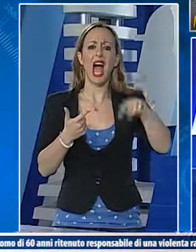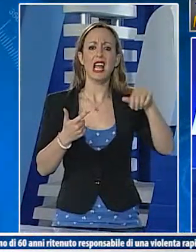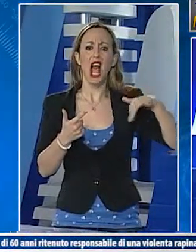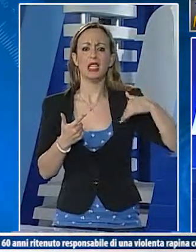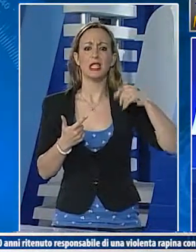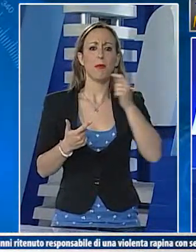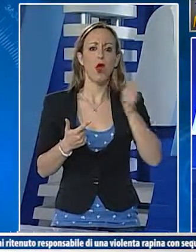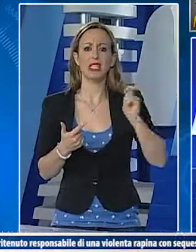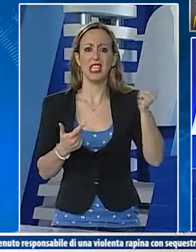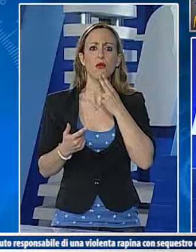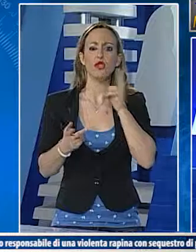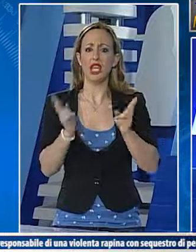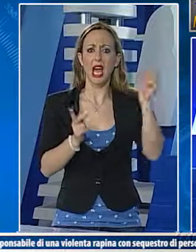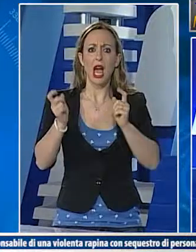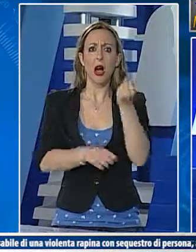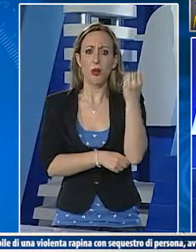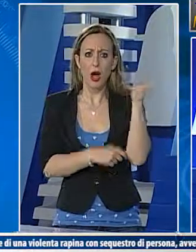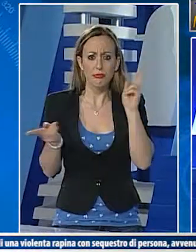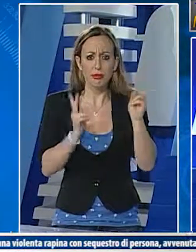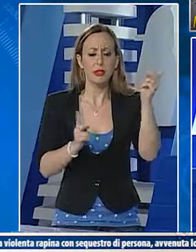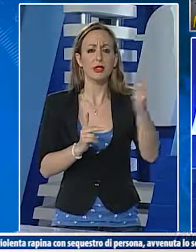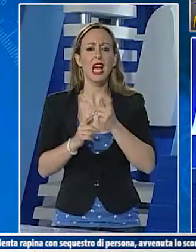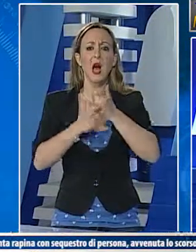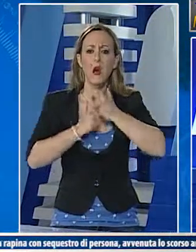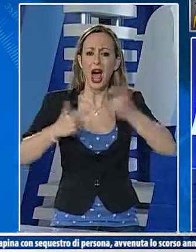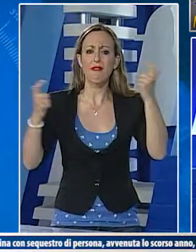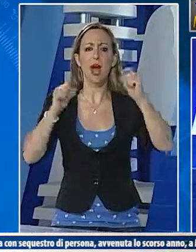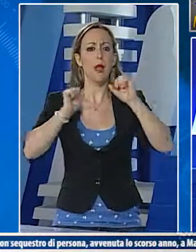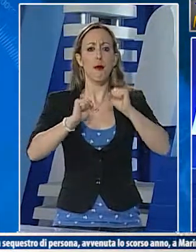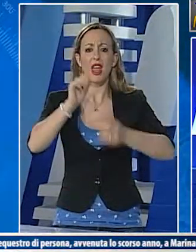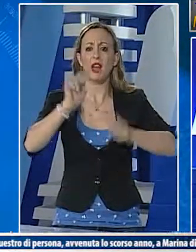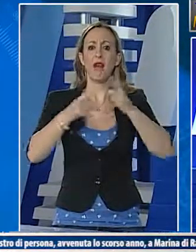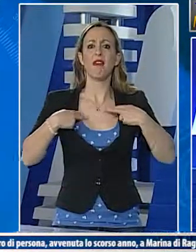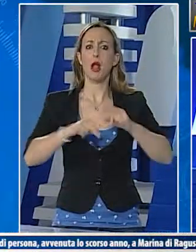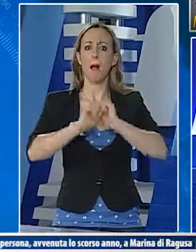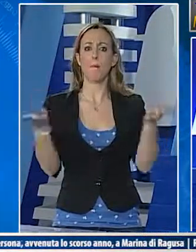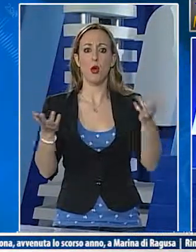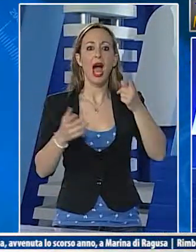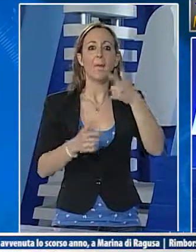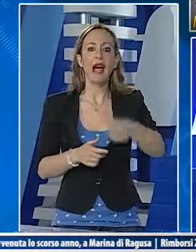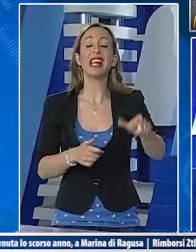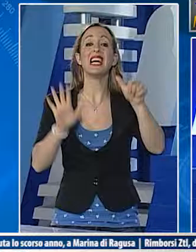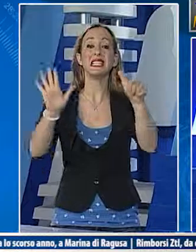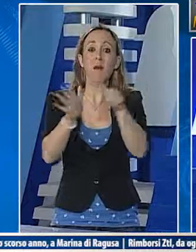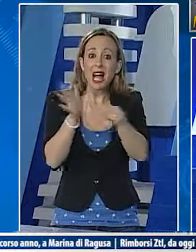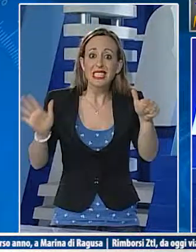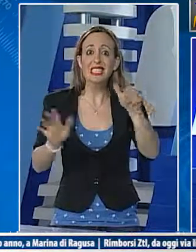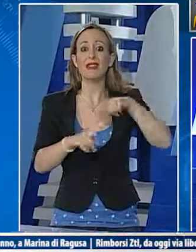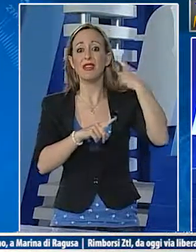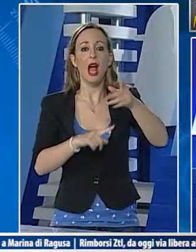Bernini a Palermo. Sono intervenuti i Vigili del Fuoco, i poliziotti e gli agenti della Polizia Municipale. Urlava che non